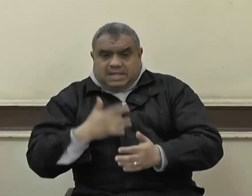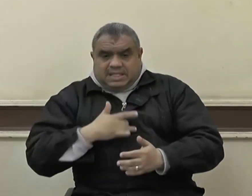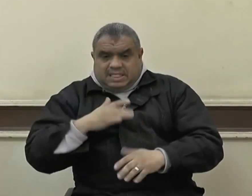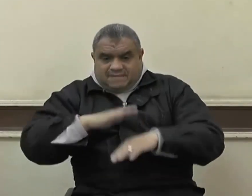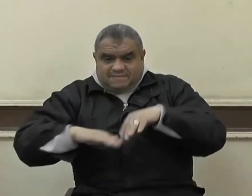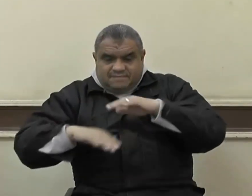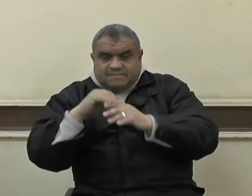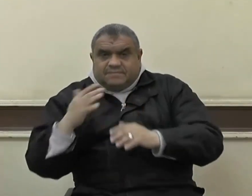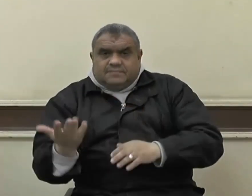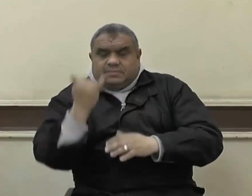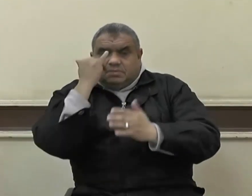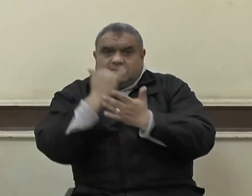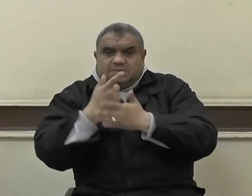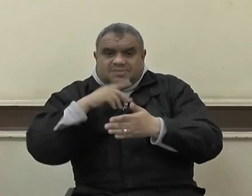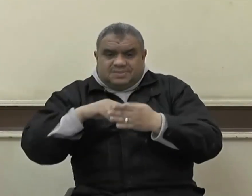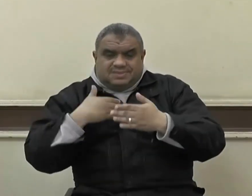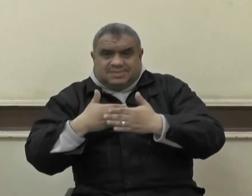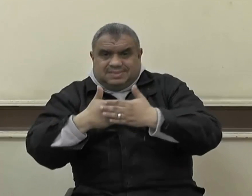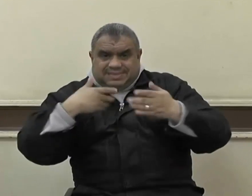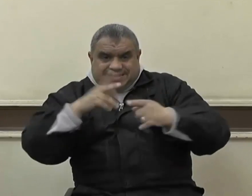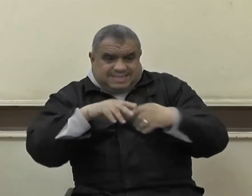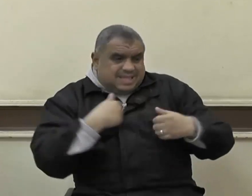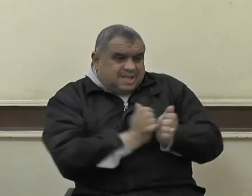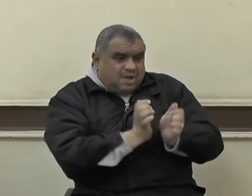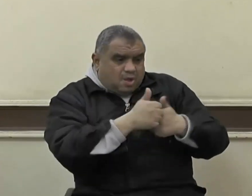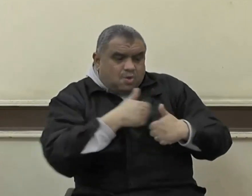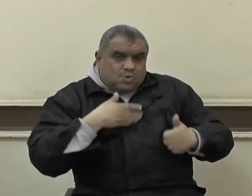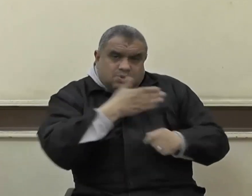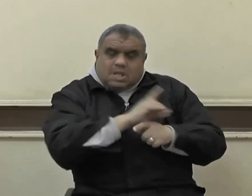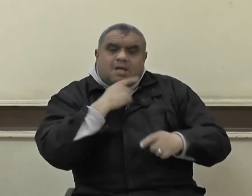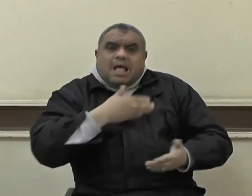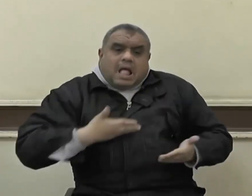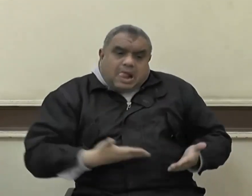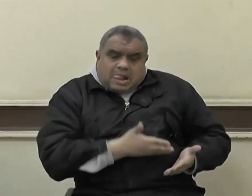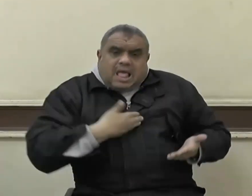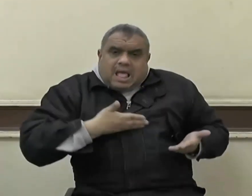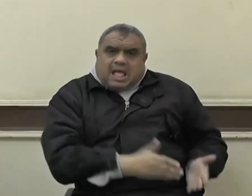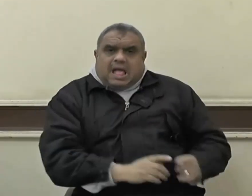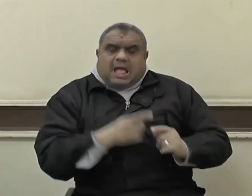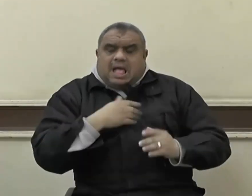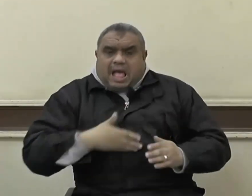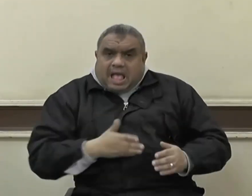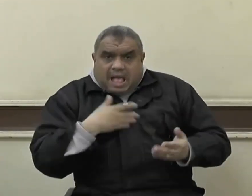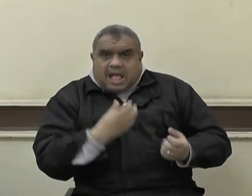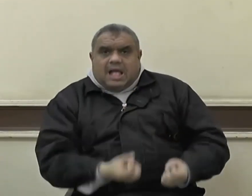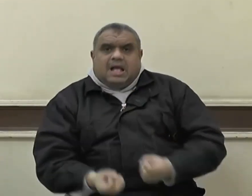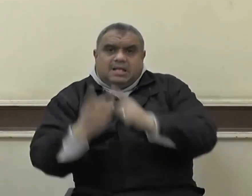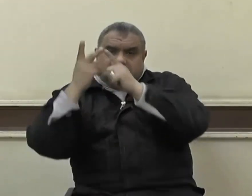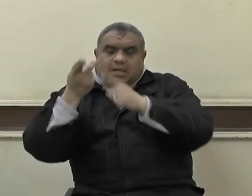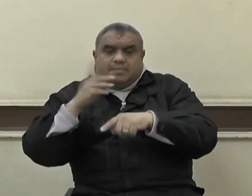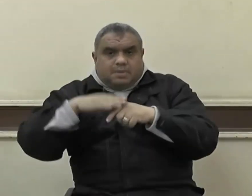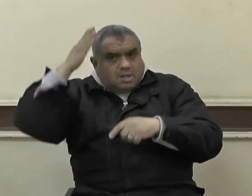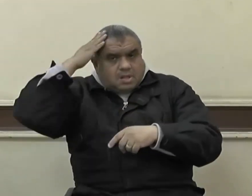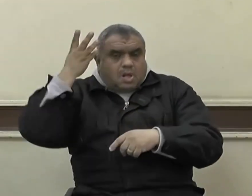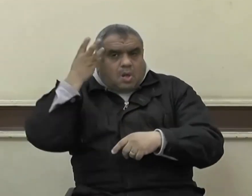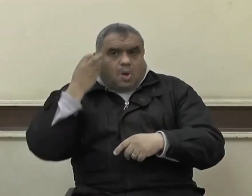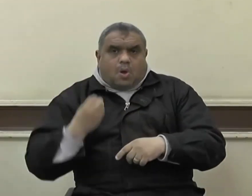الخطاب رضي الله عنه يا عمر لا تألى على الله فقال صلى الله عليه